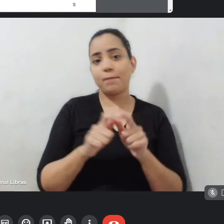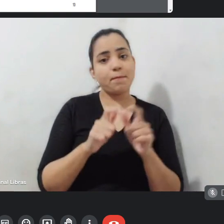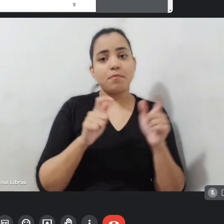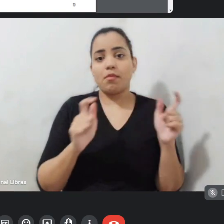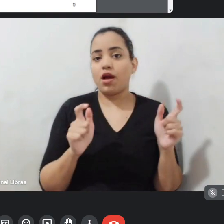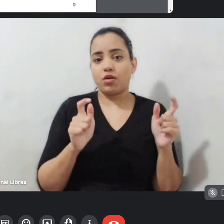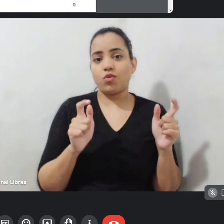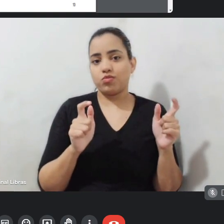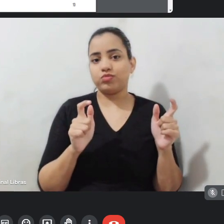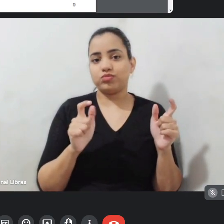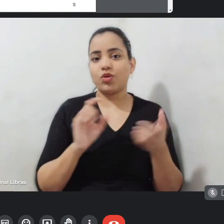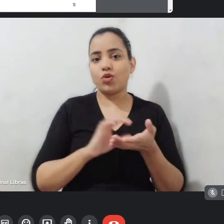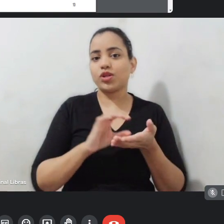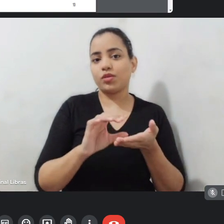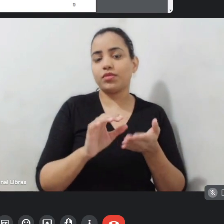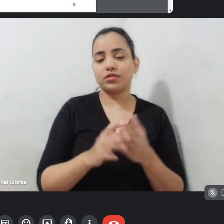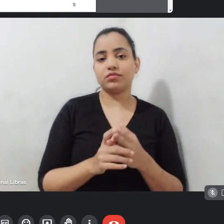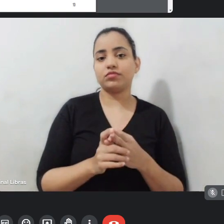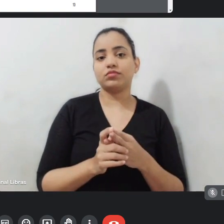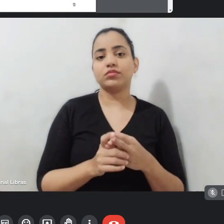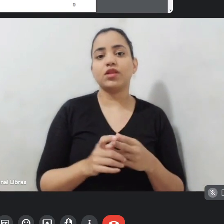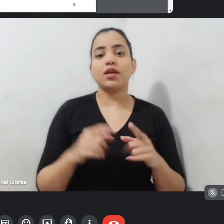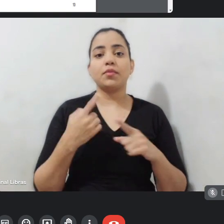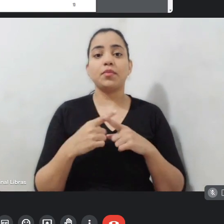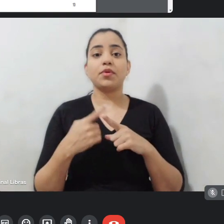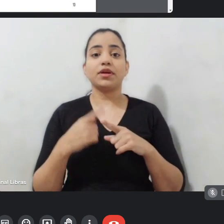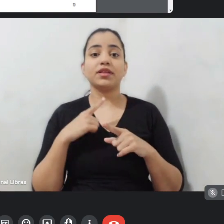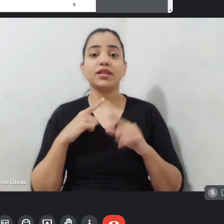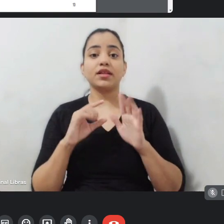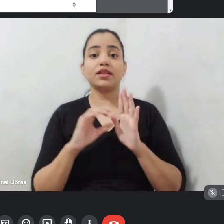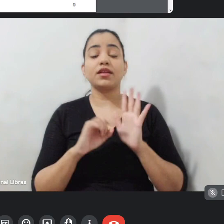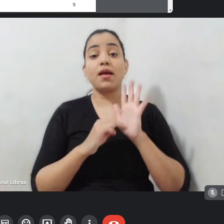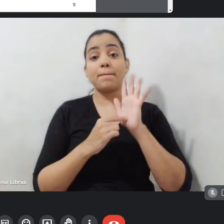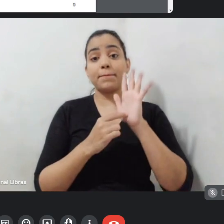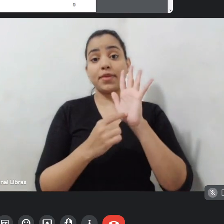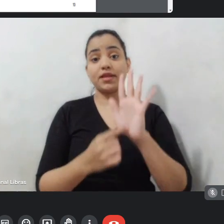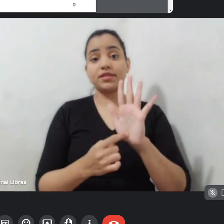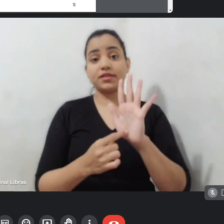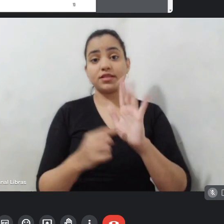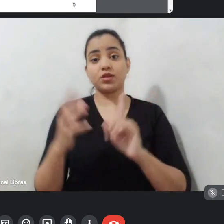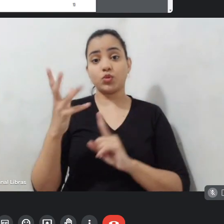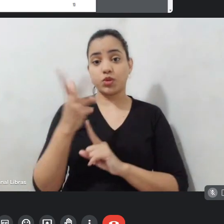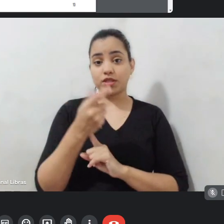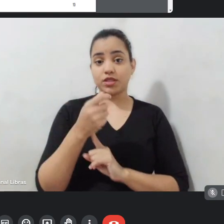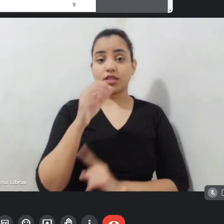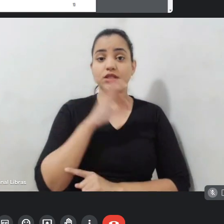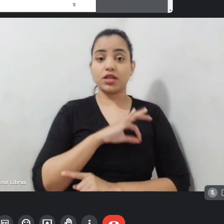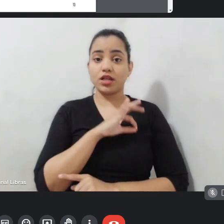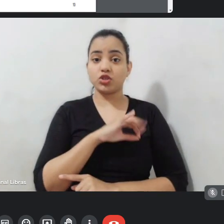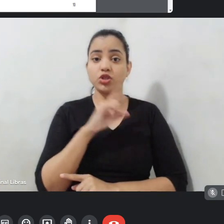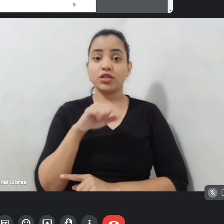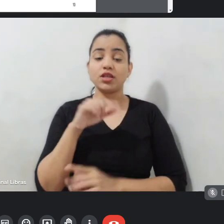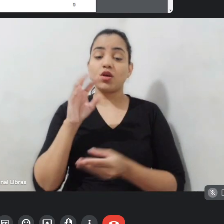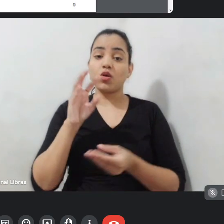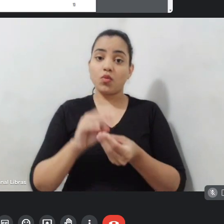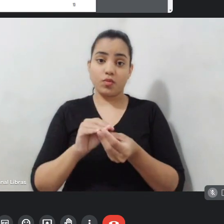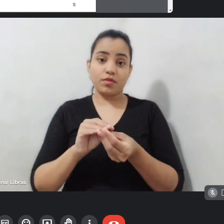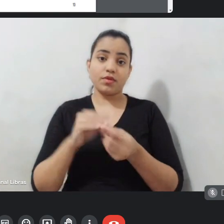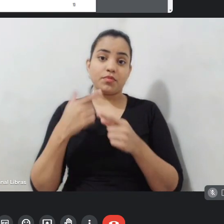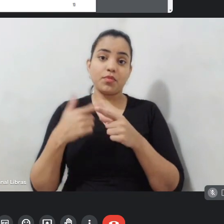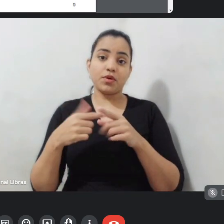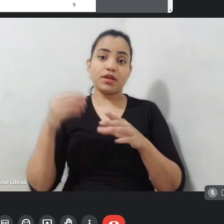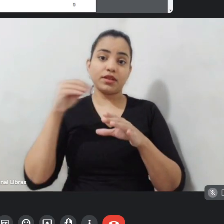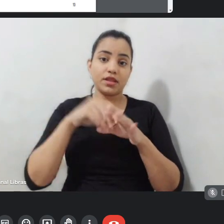apresentações artísticas, cachês, coisas como essa, vem como complemento, porque a gente está dentro do inscrito do audiovisual também.